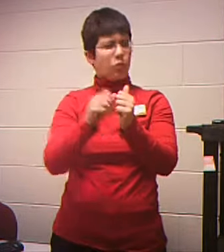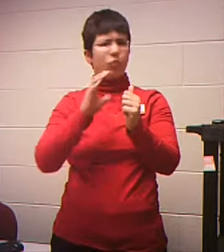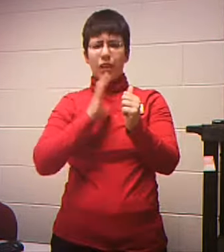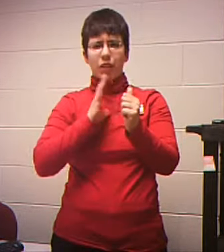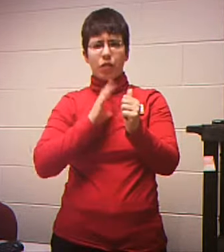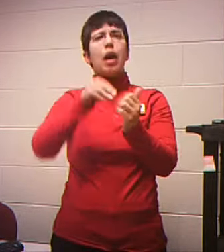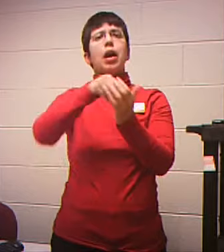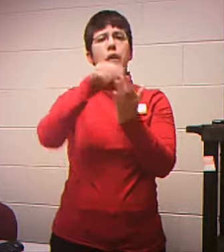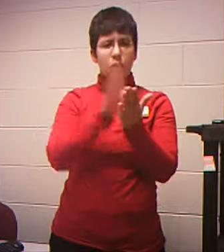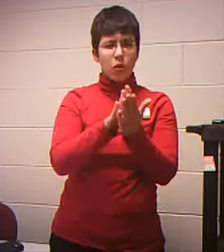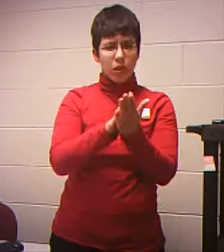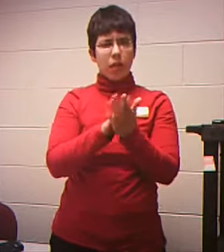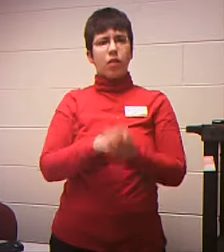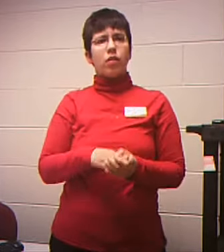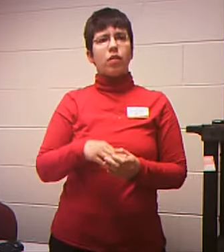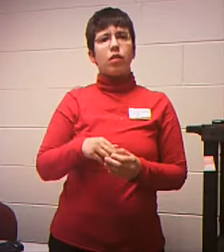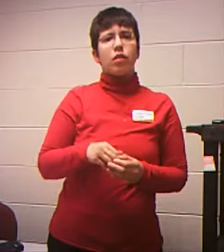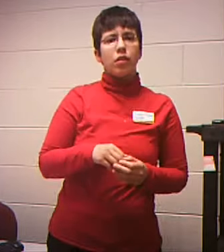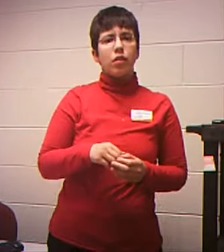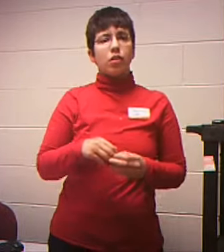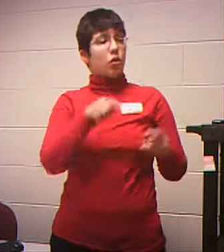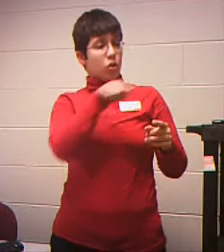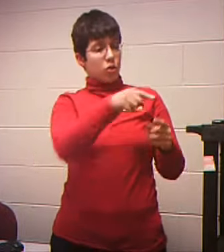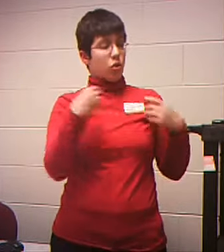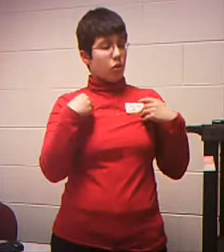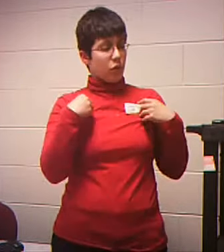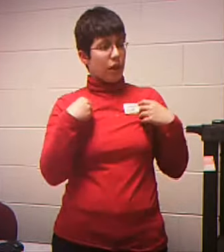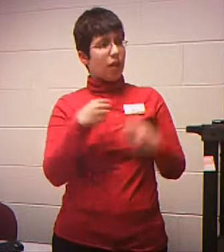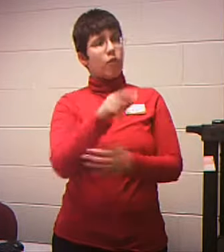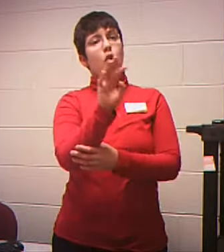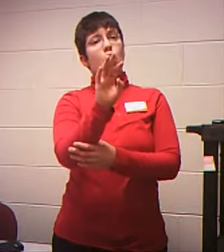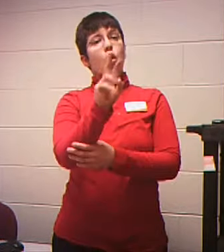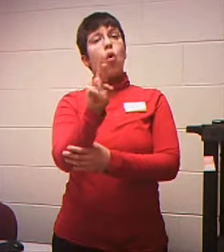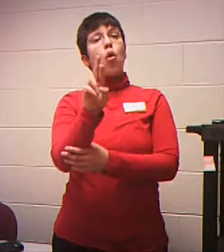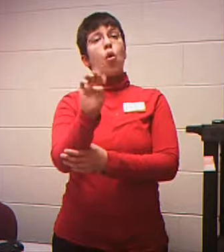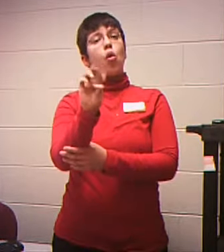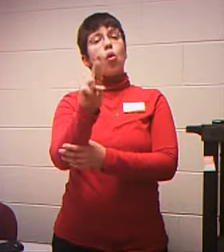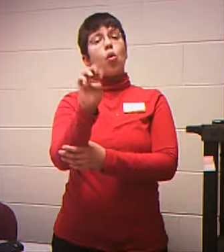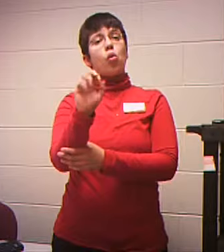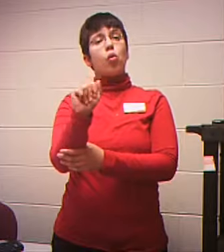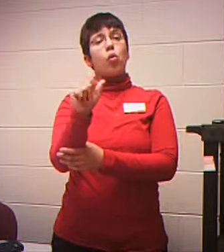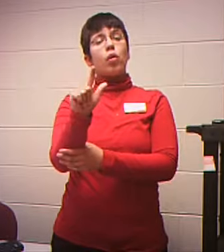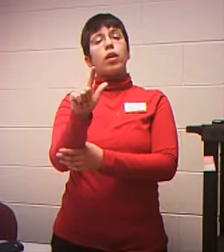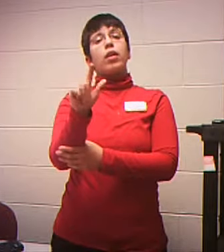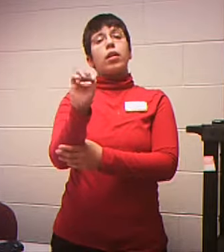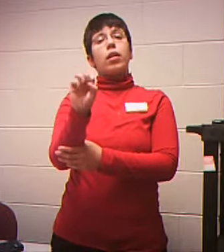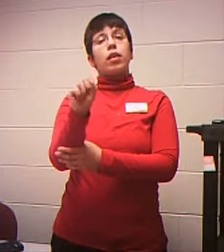Two boxes Either Under the Real estate Taxes Or the Hazard Insurance And then If your Statement Shows What you Pay In mortgage Insurance